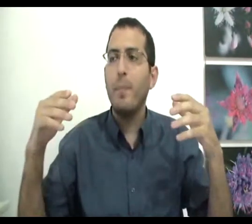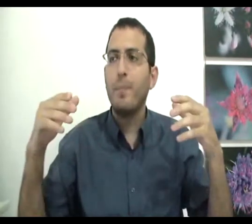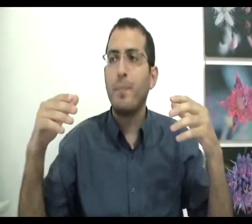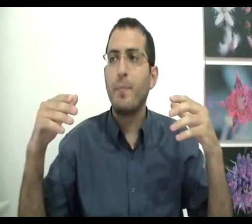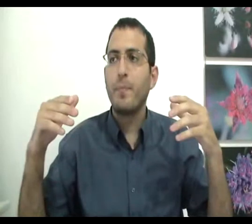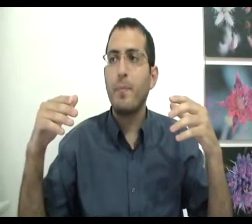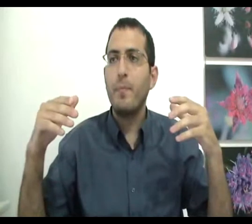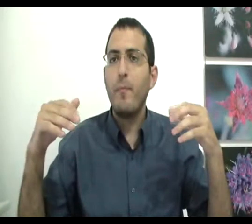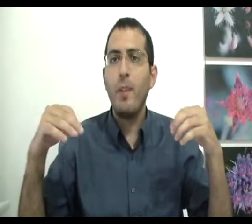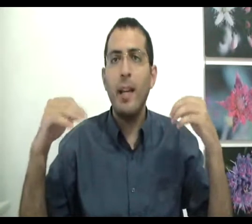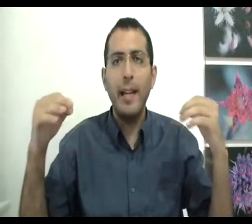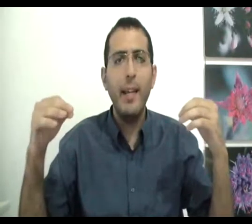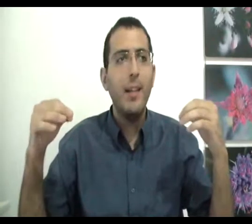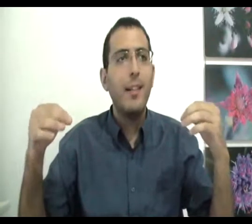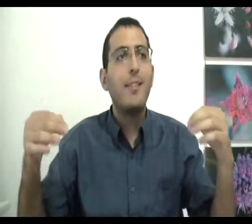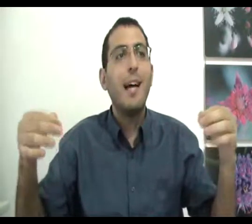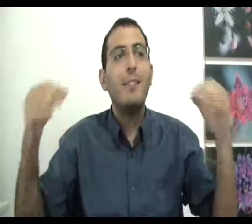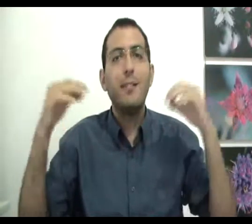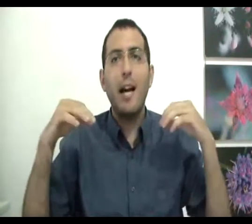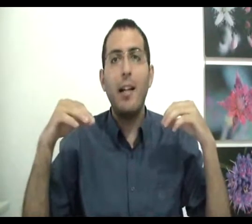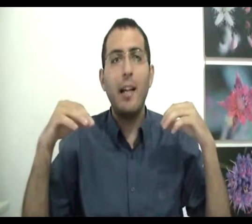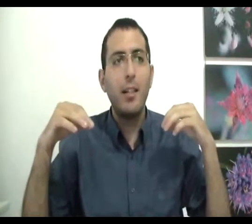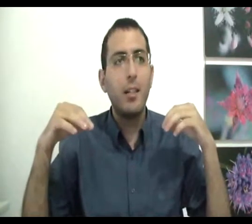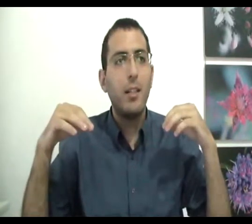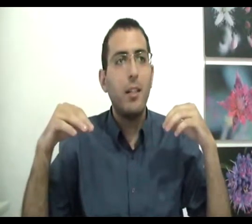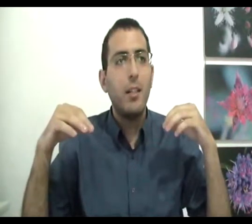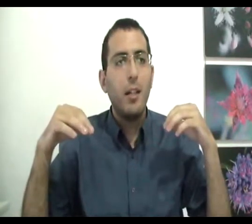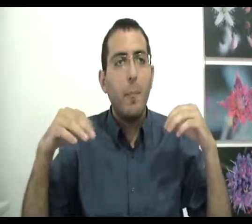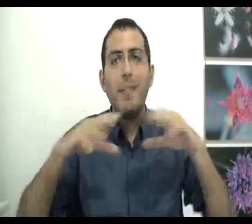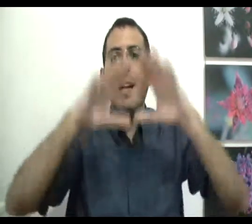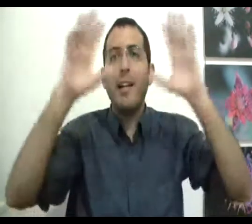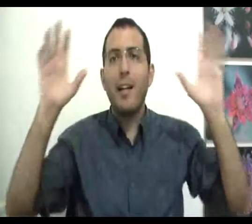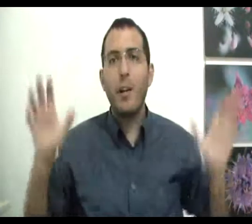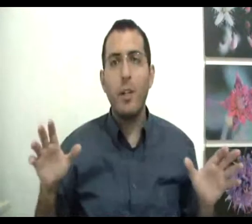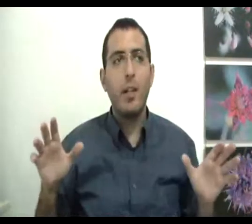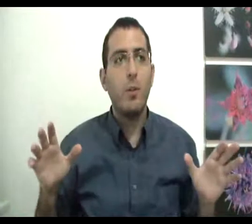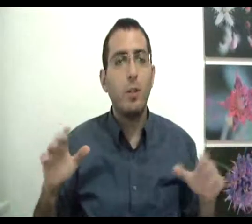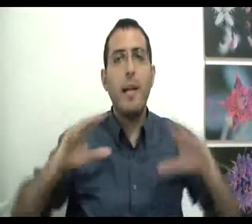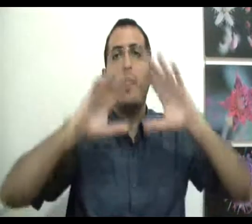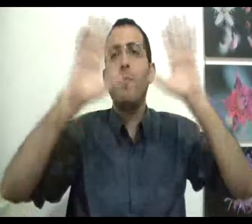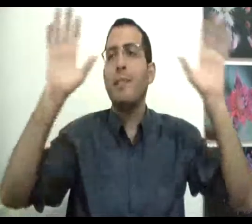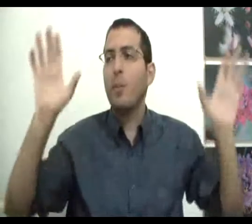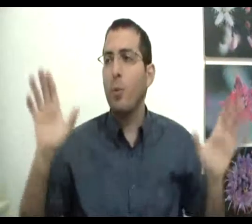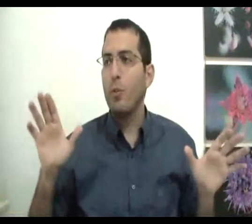היא תת תהליך מתהליך אחר יותר גדול זאת אומרת יש נציאות